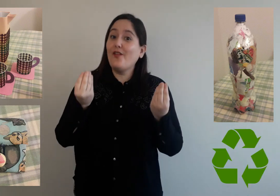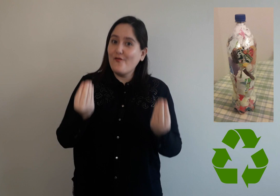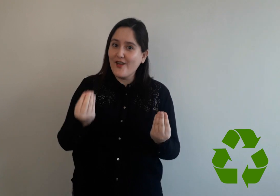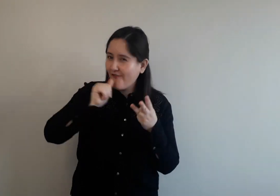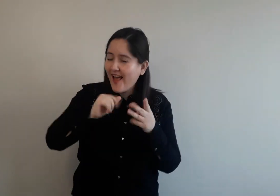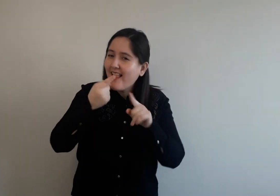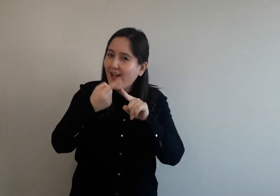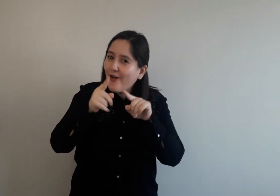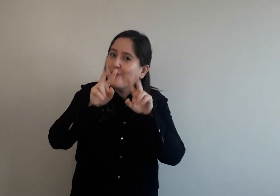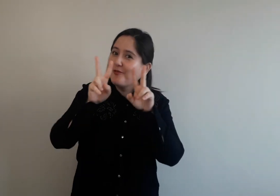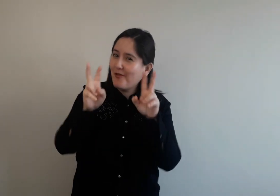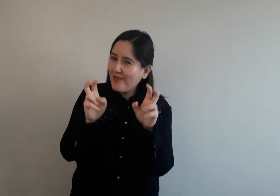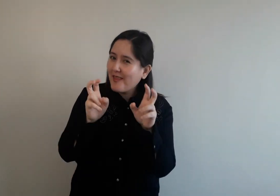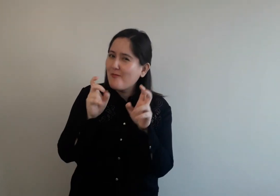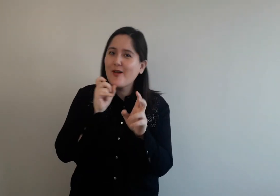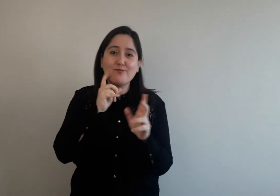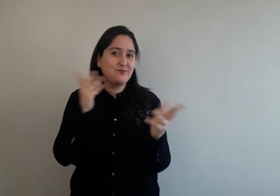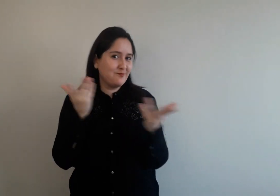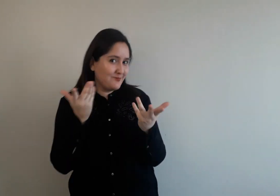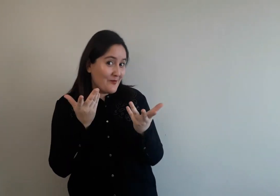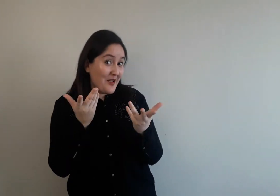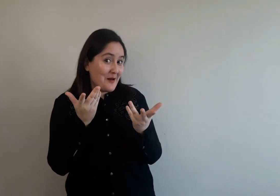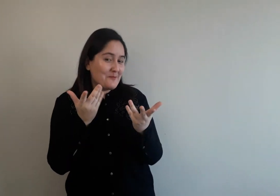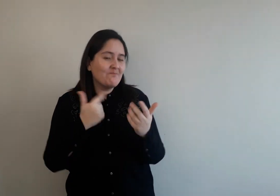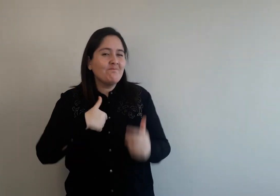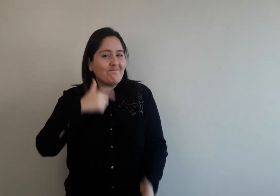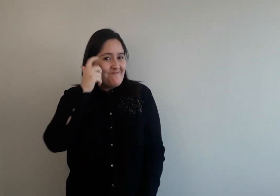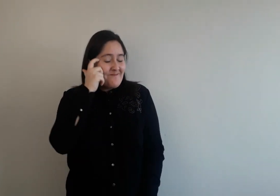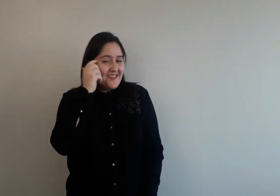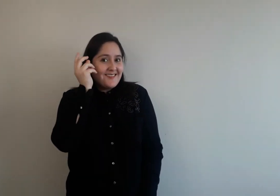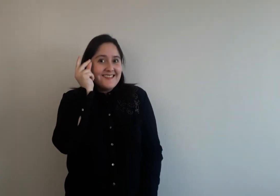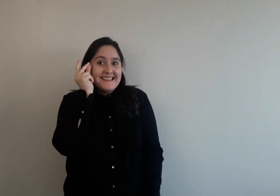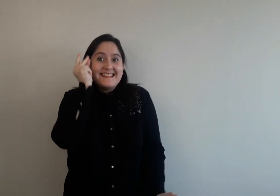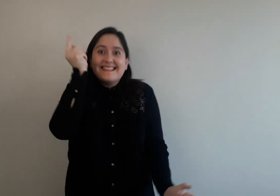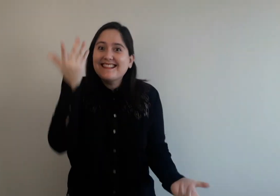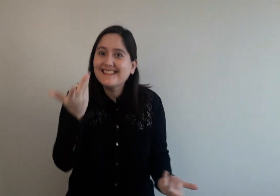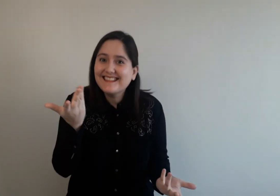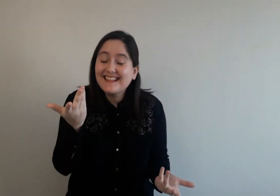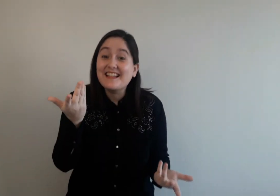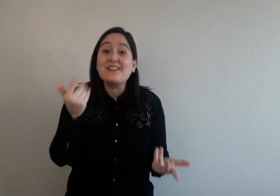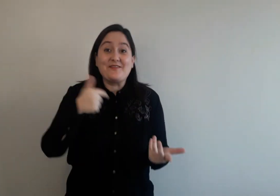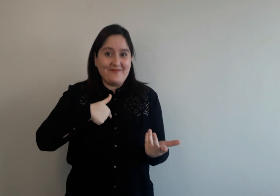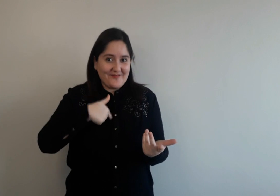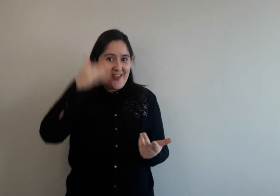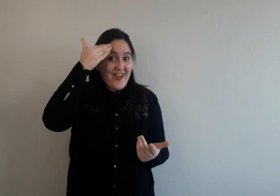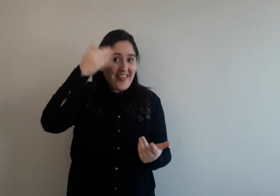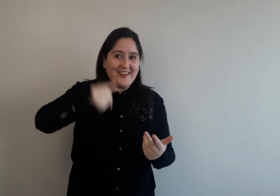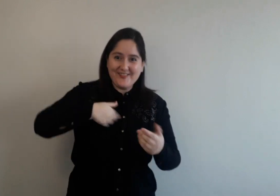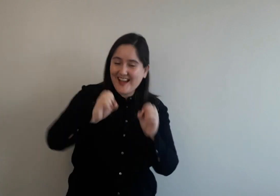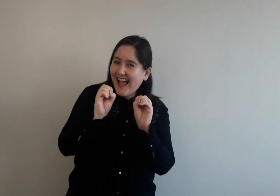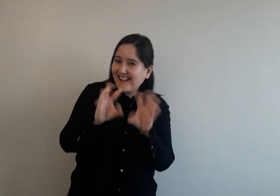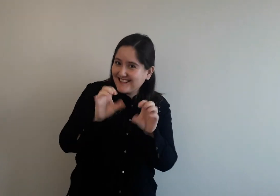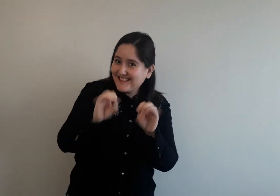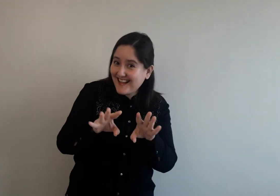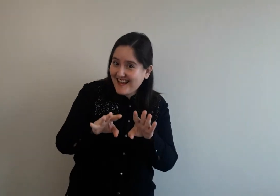Bueno, pero falta un tema. Yo estaba pensando y se me ocurrió que hoy día yo les quiero enseñar